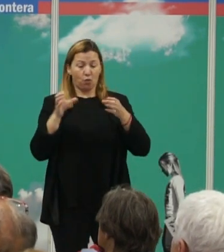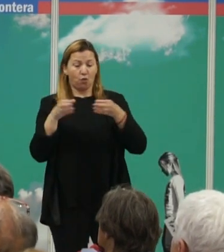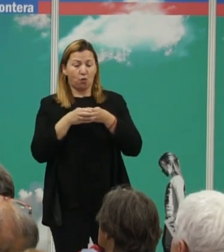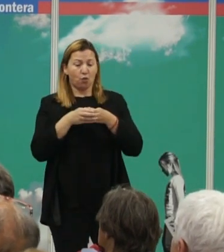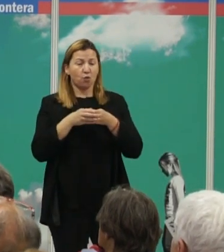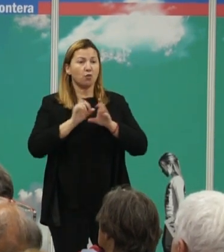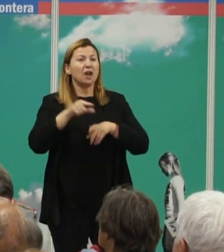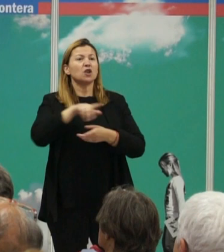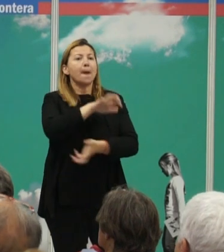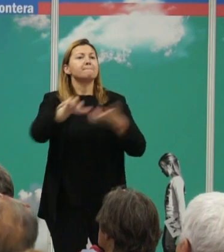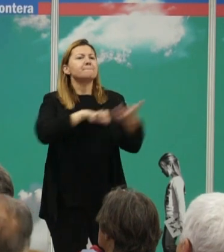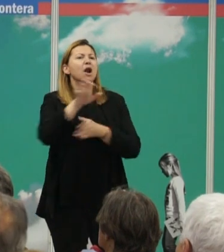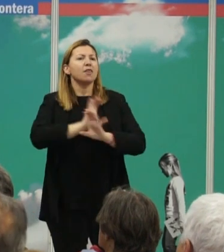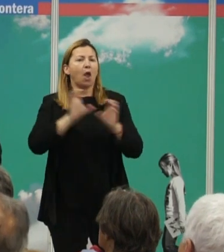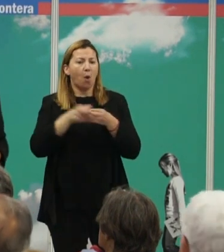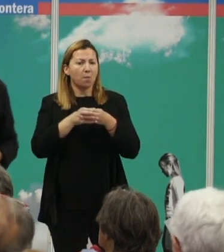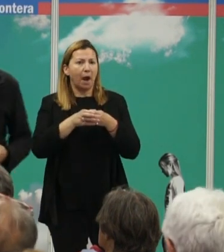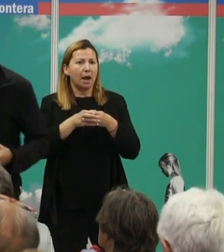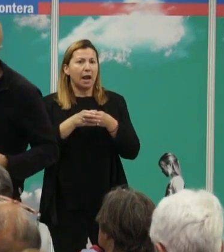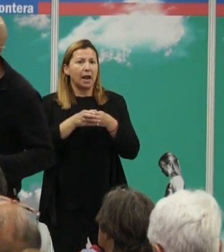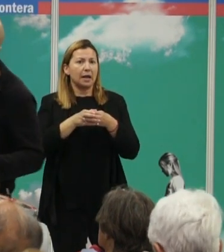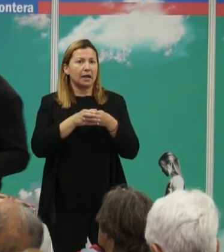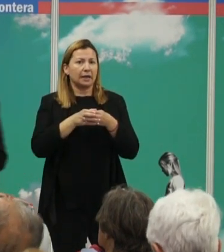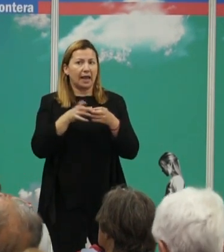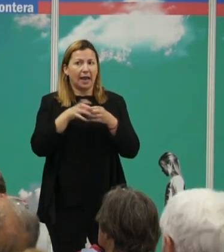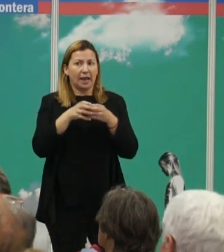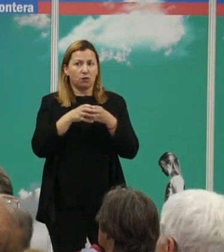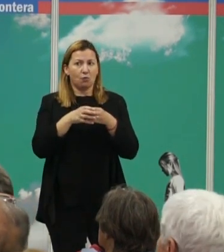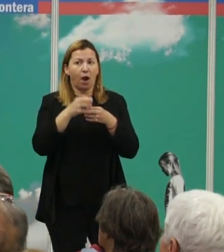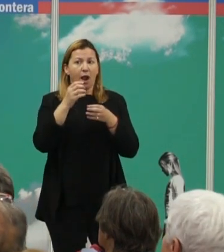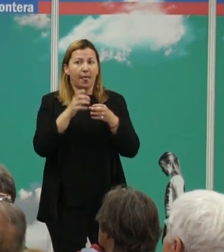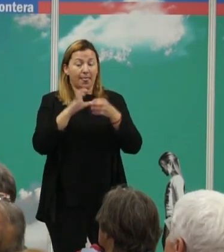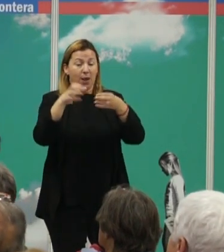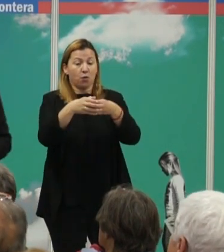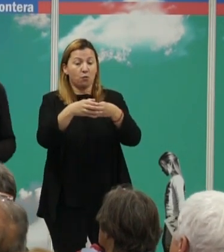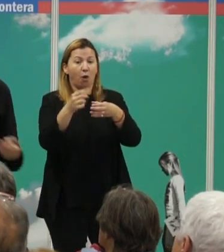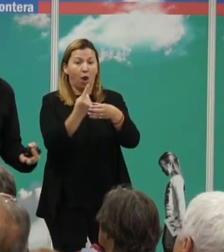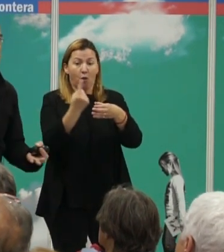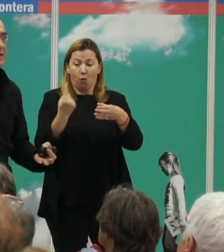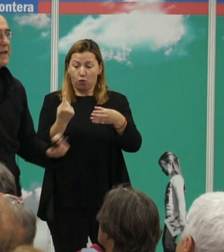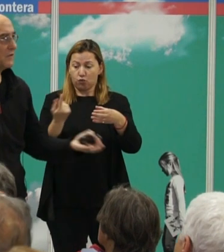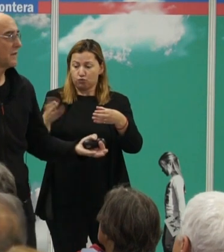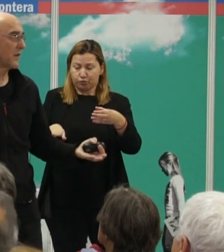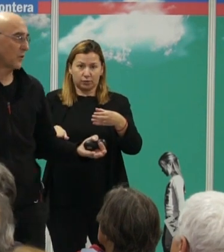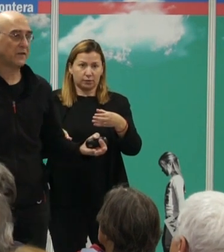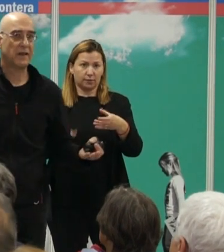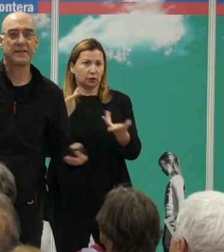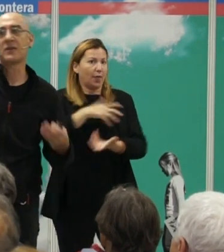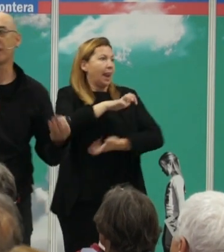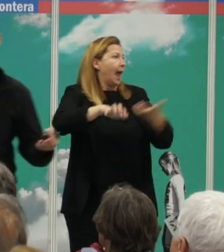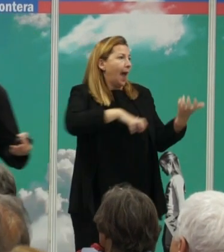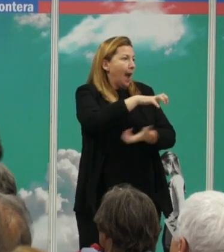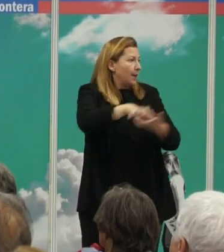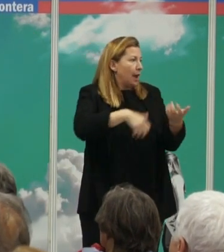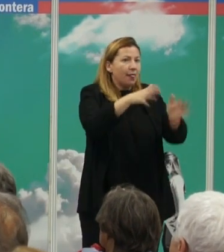una violencia grupal que acaba con la vida de uno de los contendientes en este caso que es un macho de león. Es decir, la violencia existe en la naturaleza